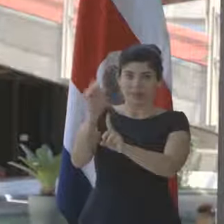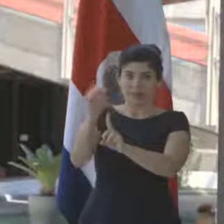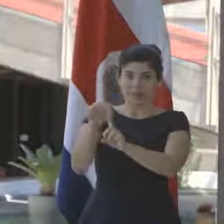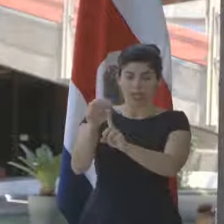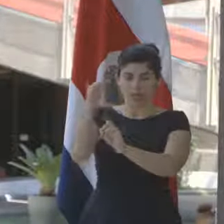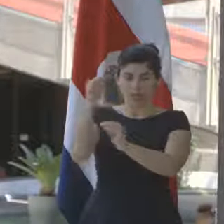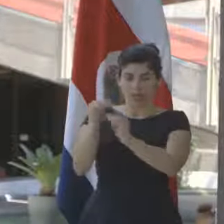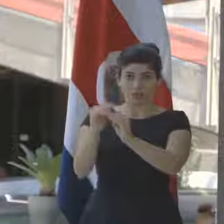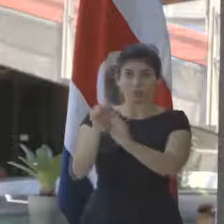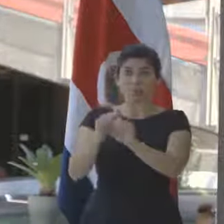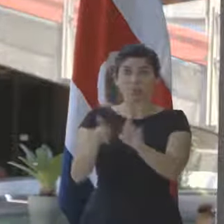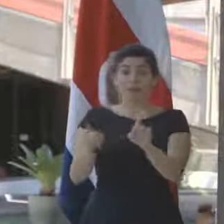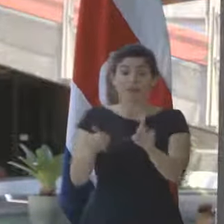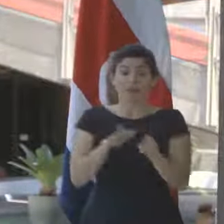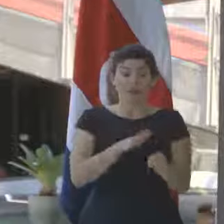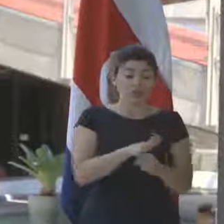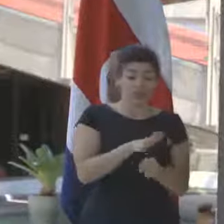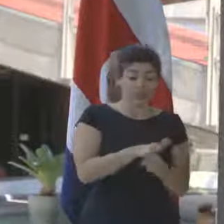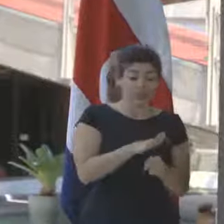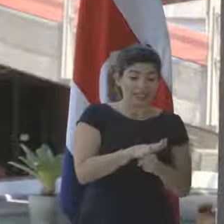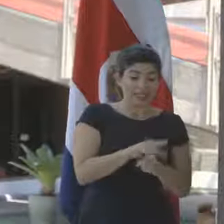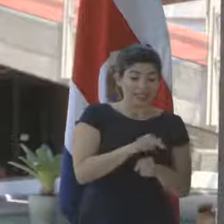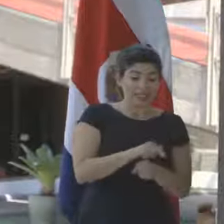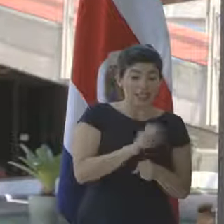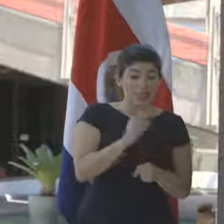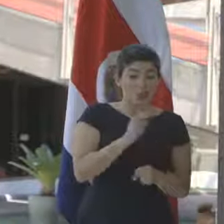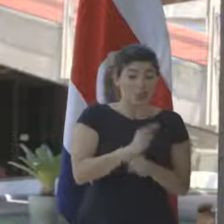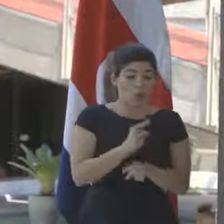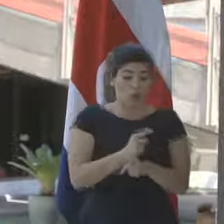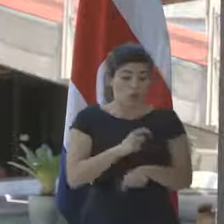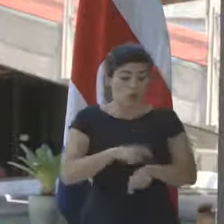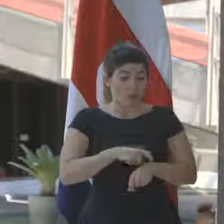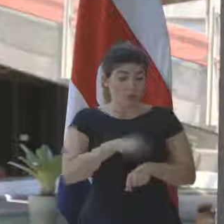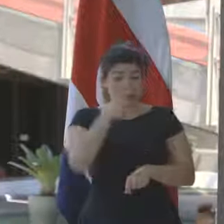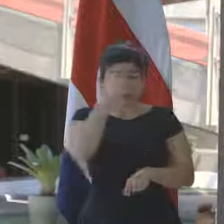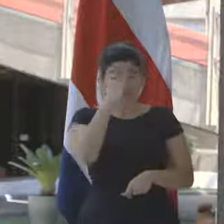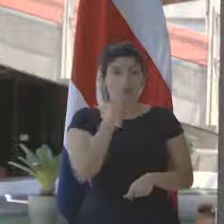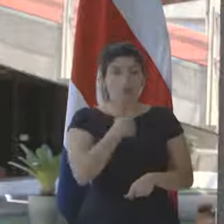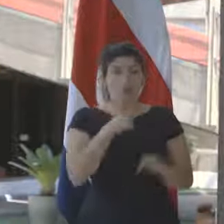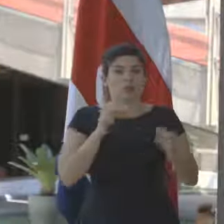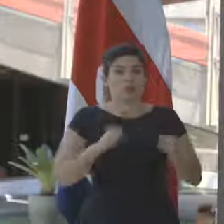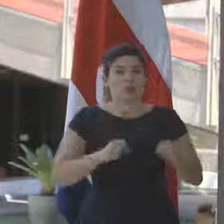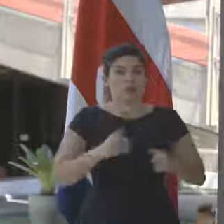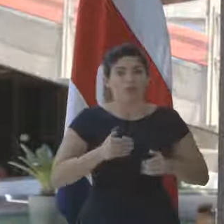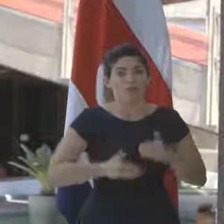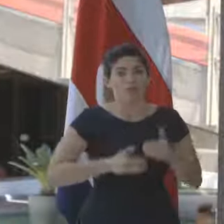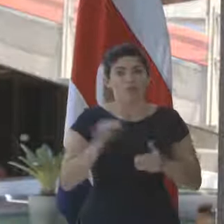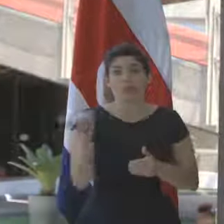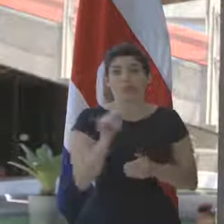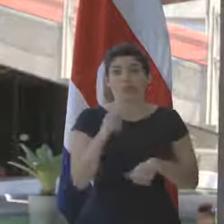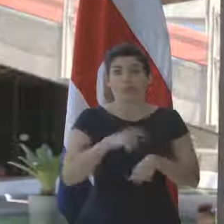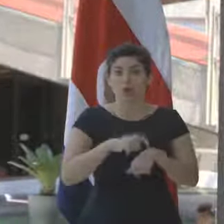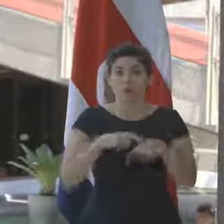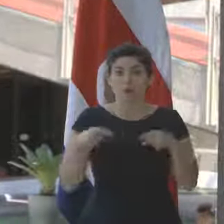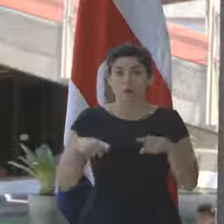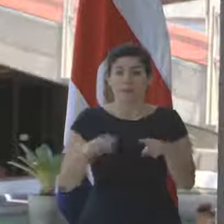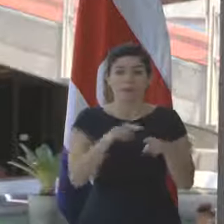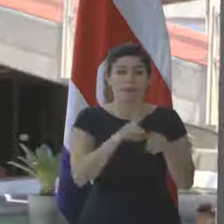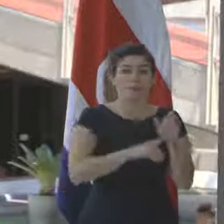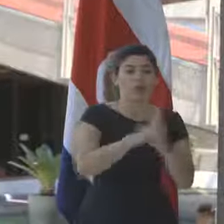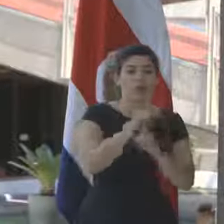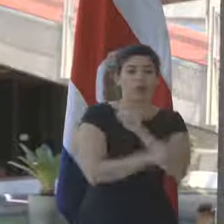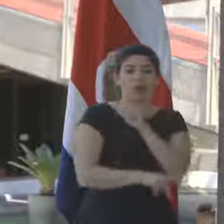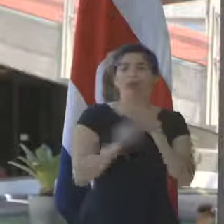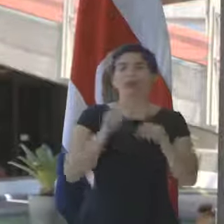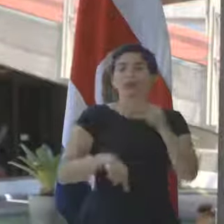tienen que ser suficientes o oportunas para nosotros llevar adelante el desarrollo del país. No podemos perder eso de